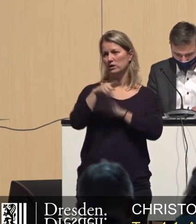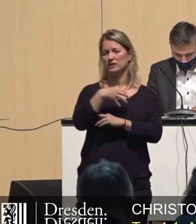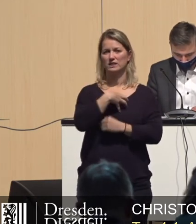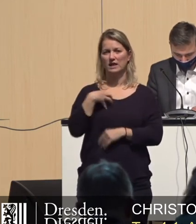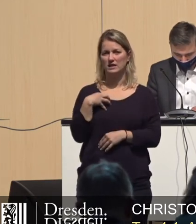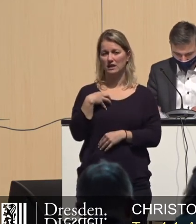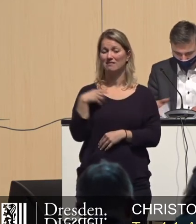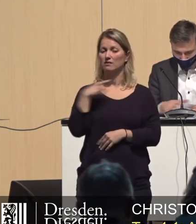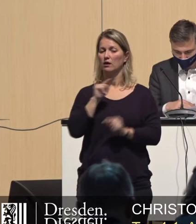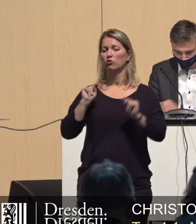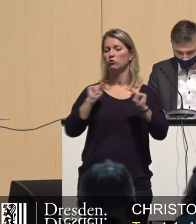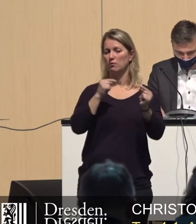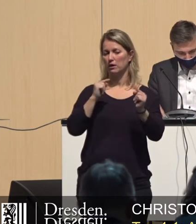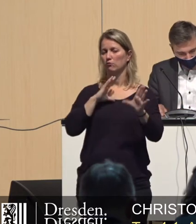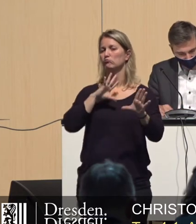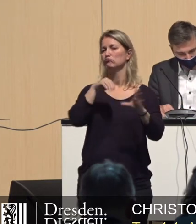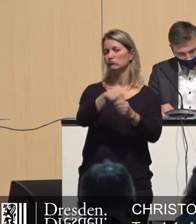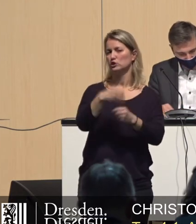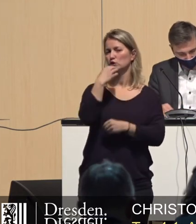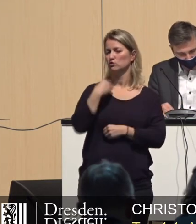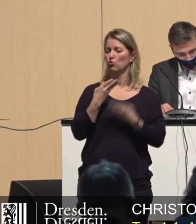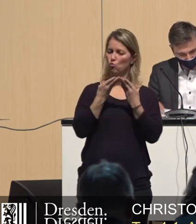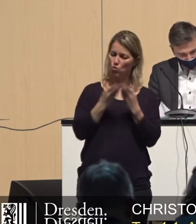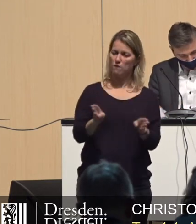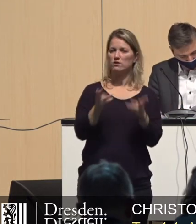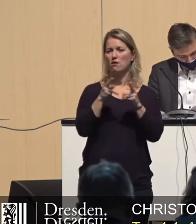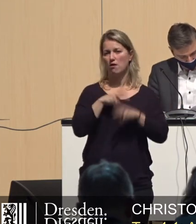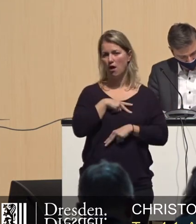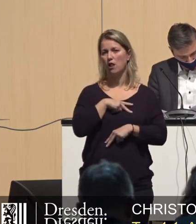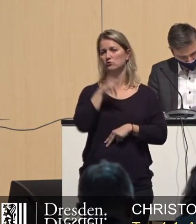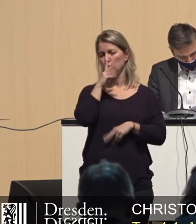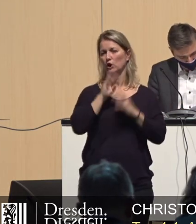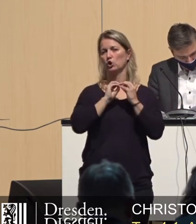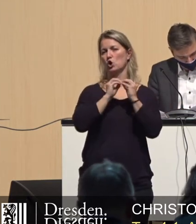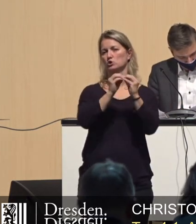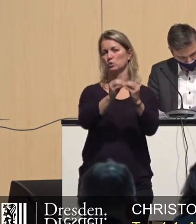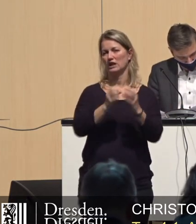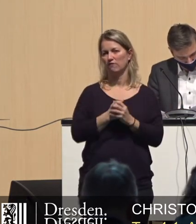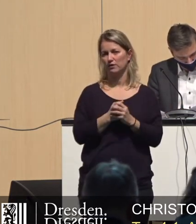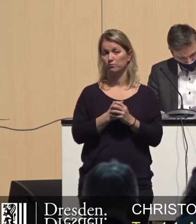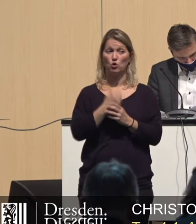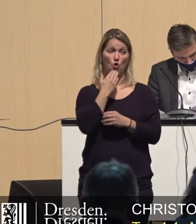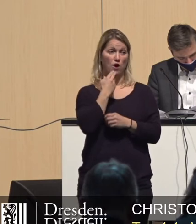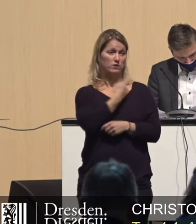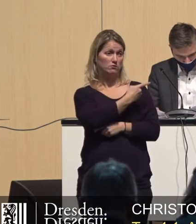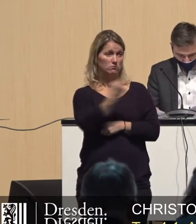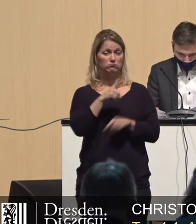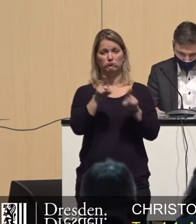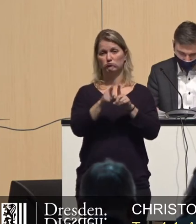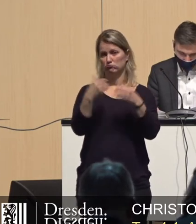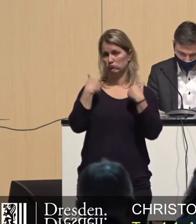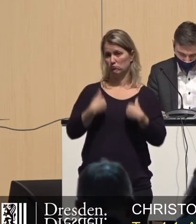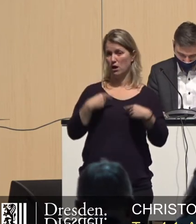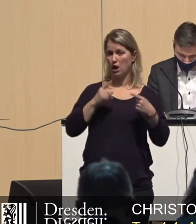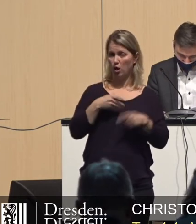an dieser Debatte beteiligen, offen, ehrlich und konstruktiv. Und wir hoffen, dass auch Sie offen, ehrlich und konstruktiv mit